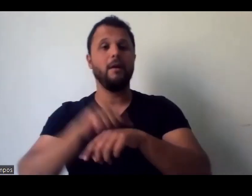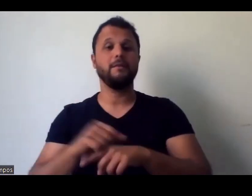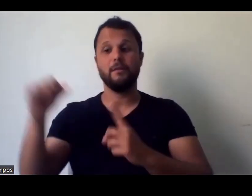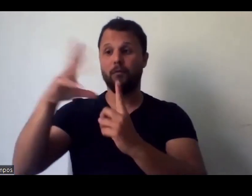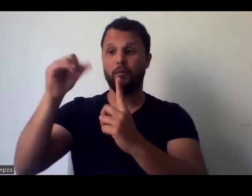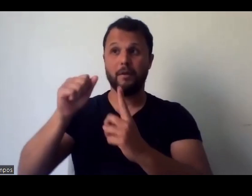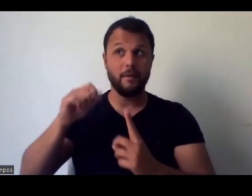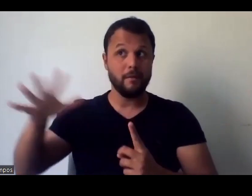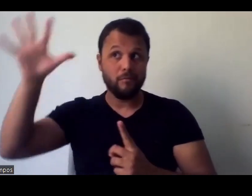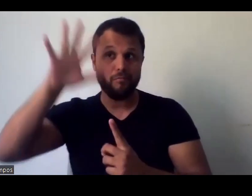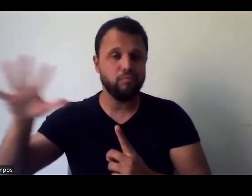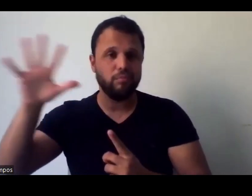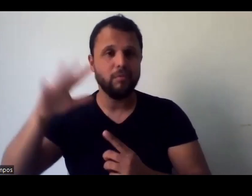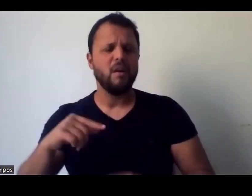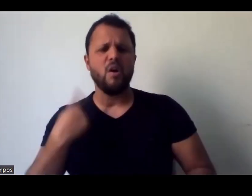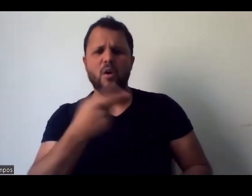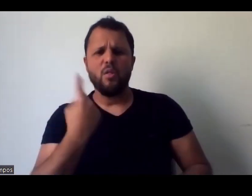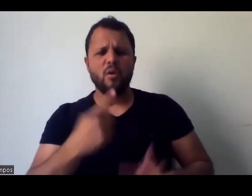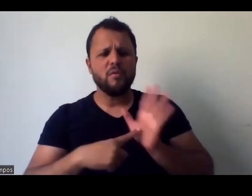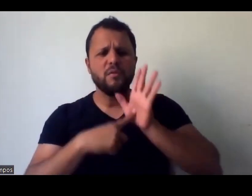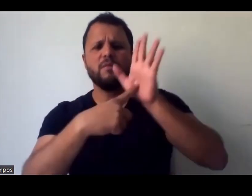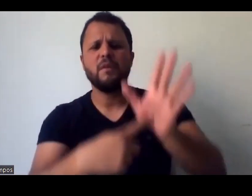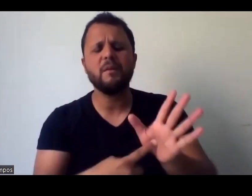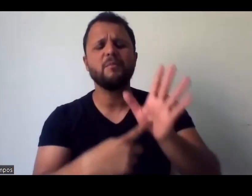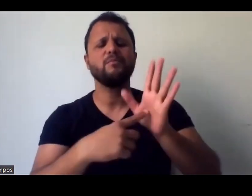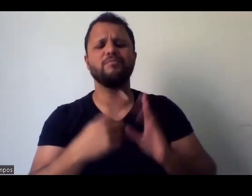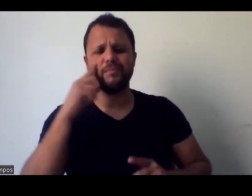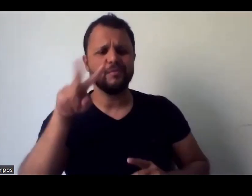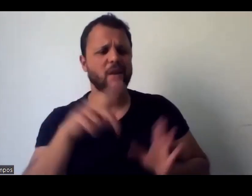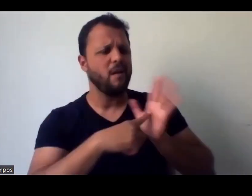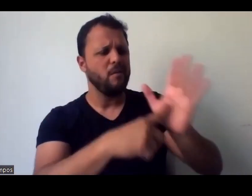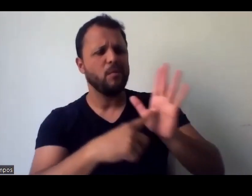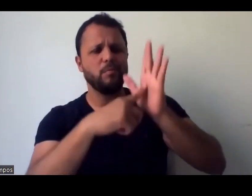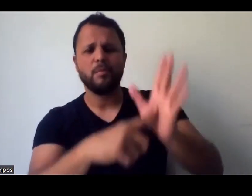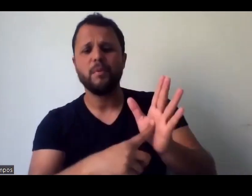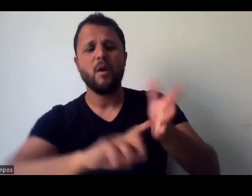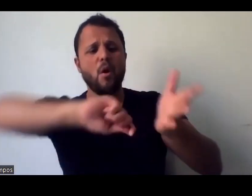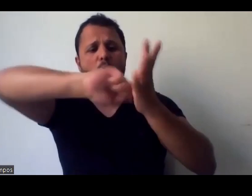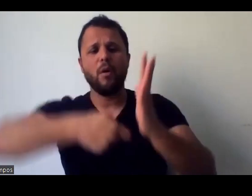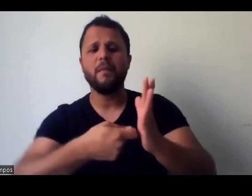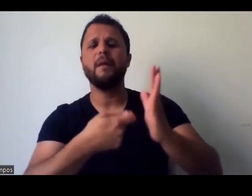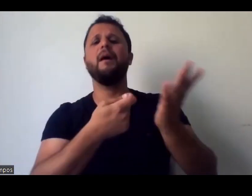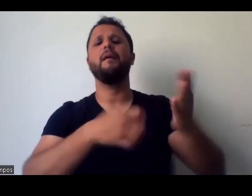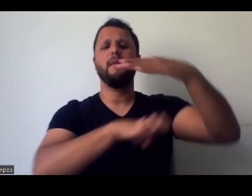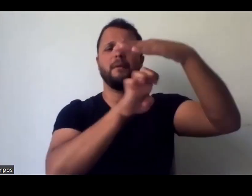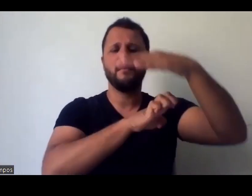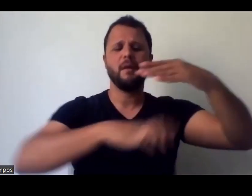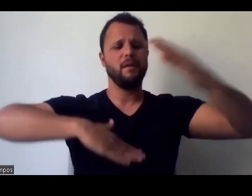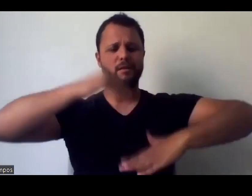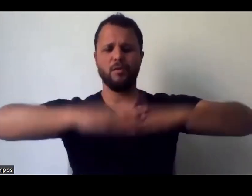a gente vê, né, tantas exposições, tantos museus, né, contratando empresas profissionais pra fazerem